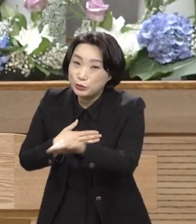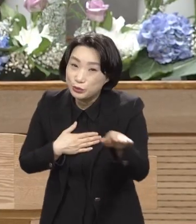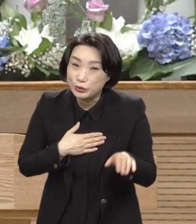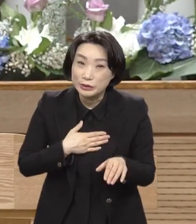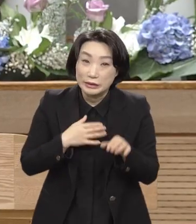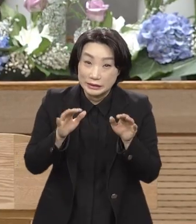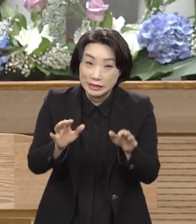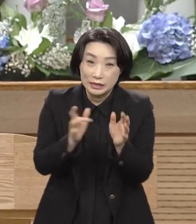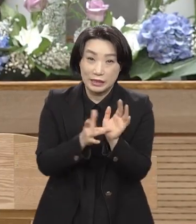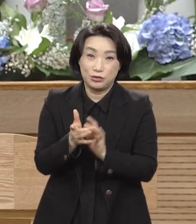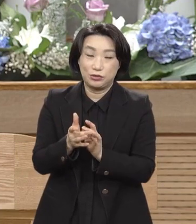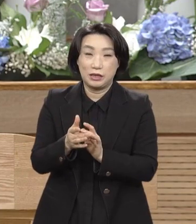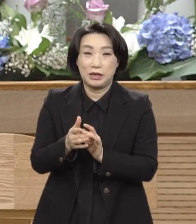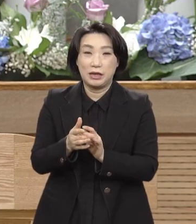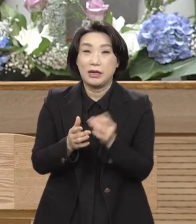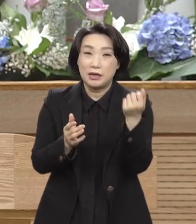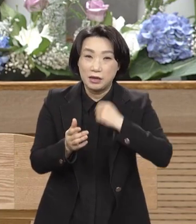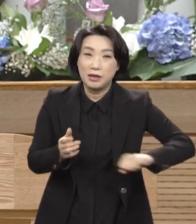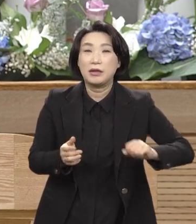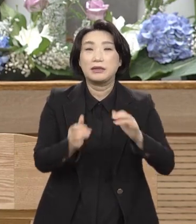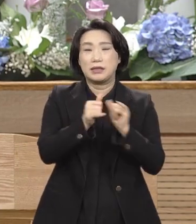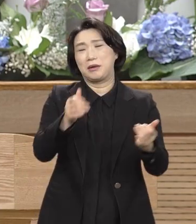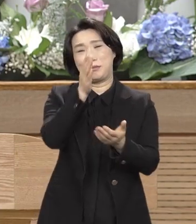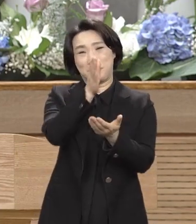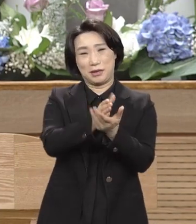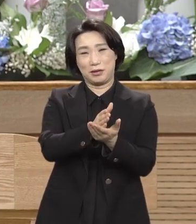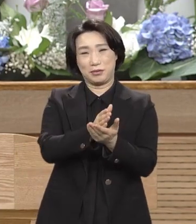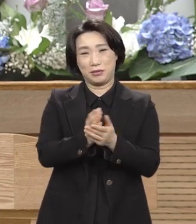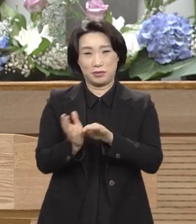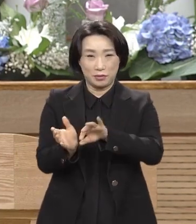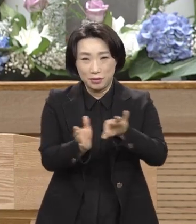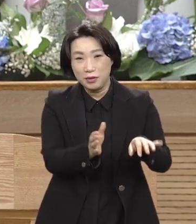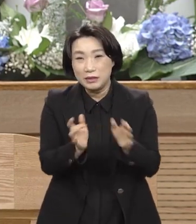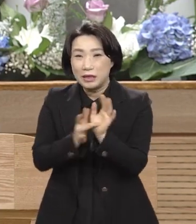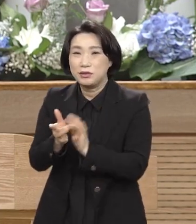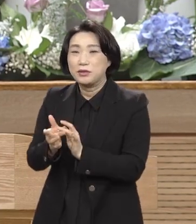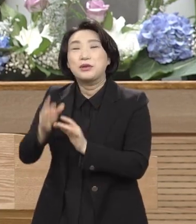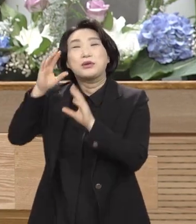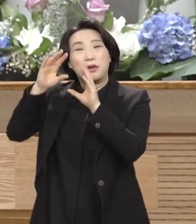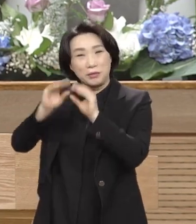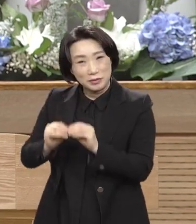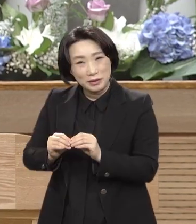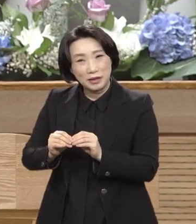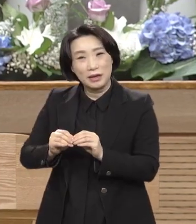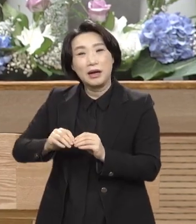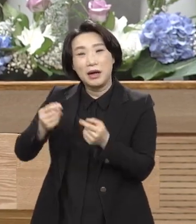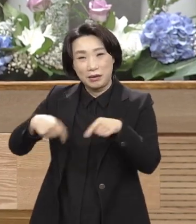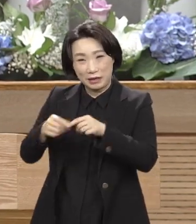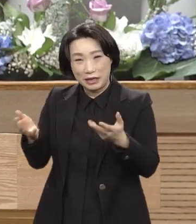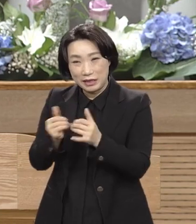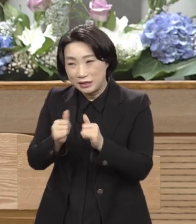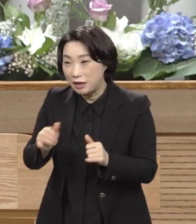반역자가 되지 말고 예수의 동역자가 되기를 김의 이름으로 취현합니다.